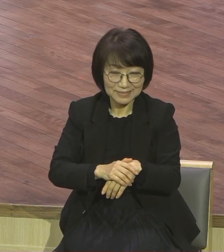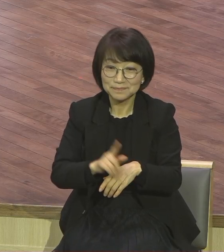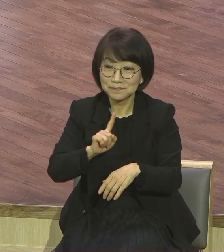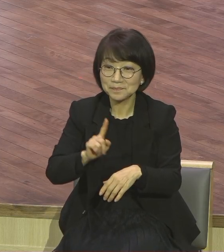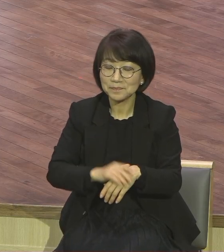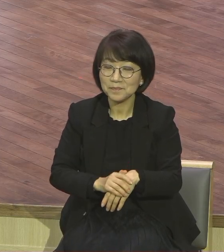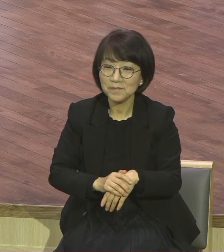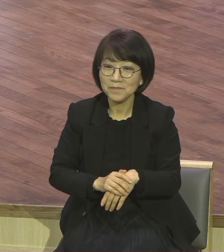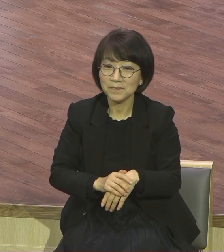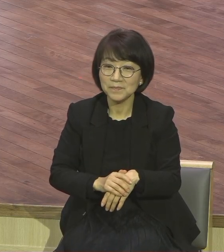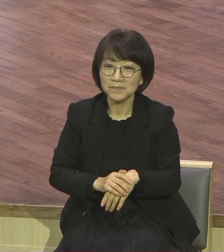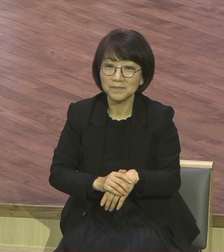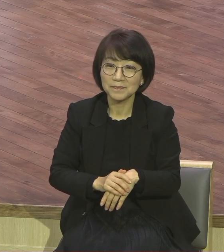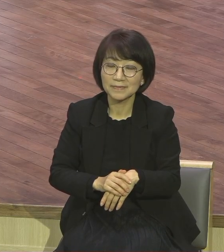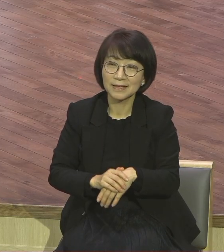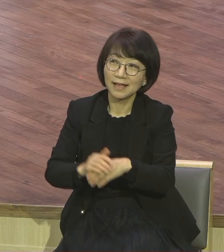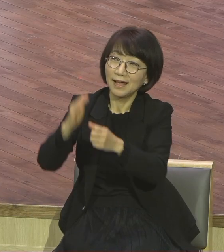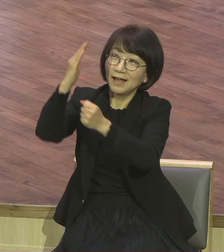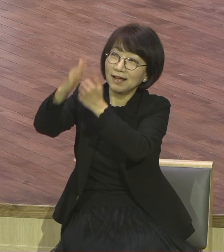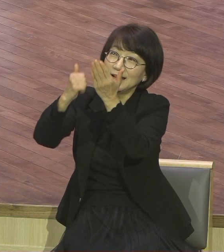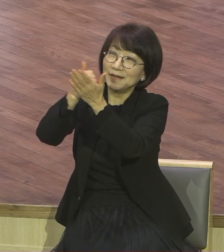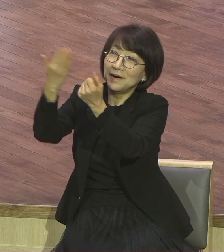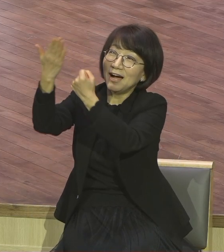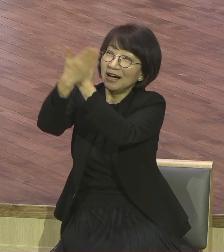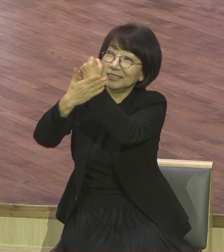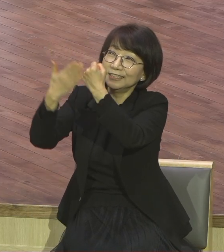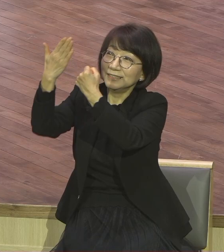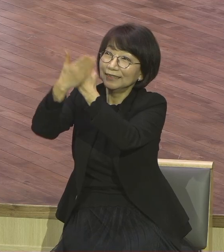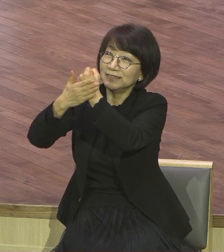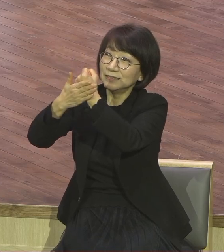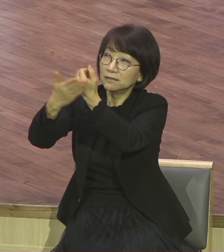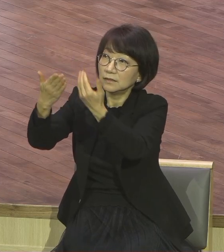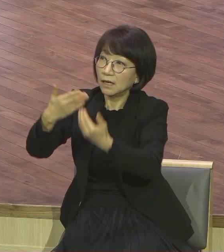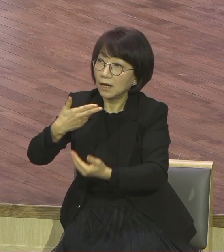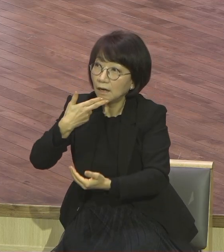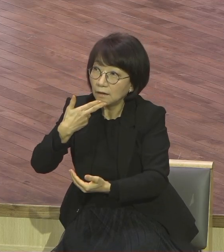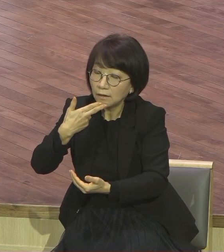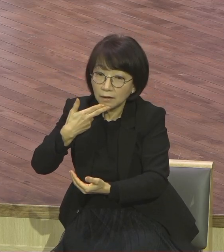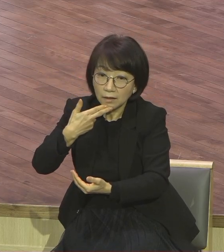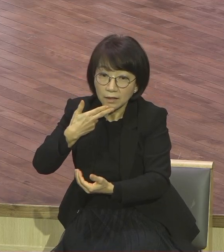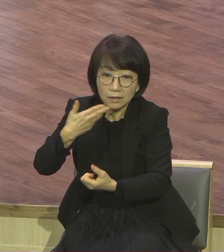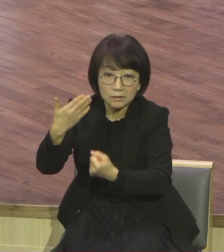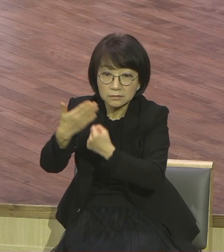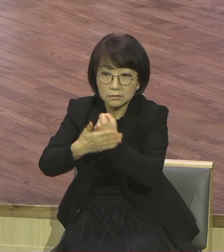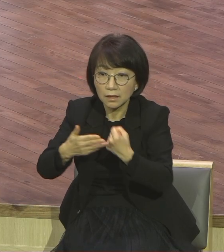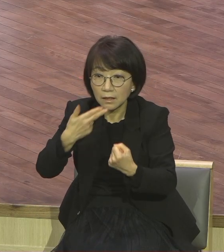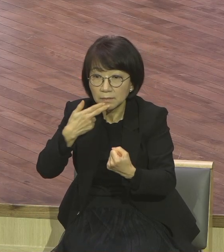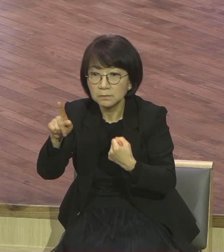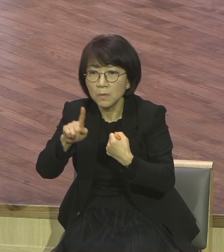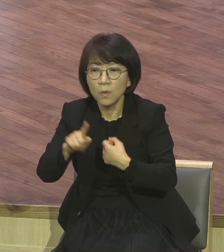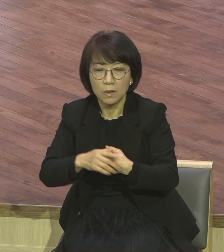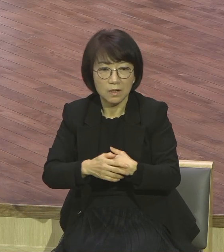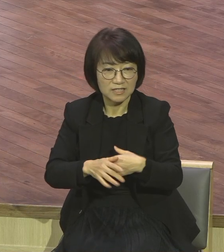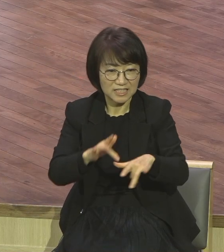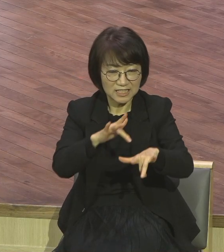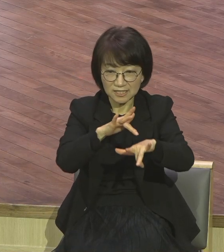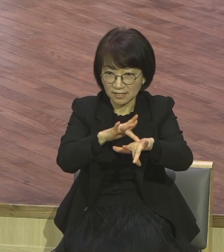여러분이 하나님 은혜를 지속적으로 받지 않으면 어떻게 되느냐 은혜 못 받으면 사단 공격이 바닷물처럼 쫙